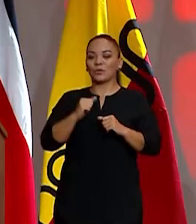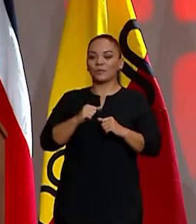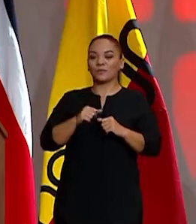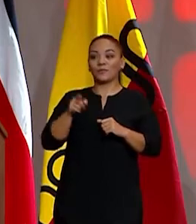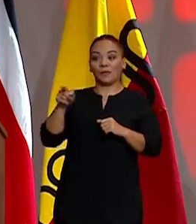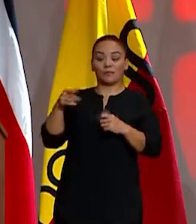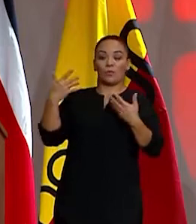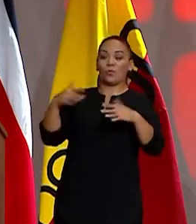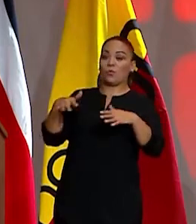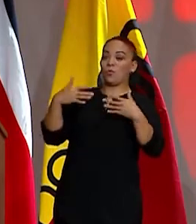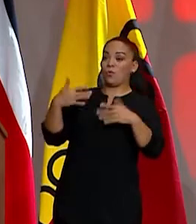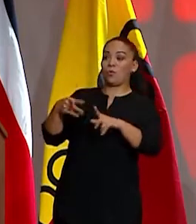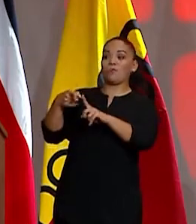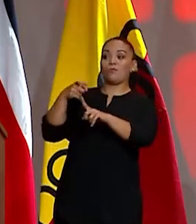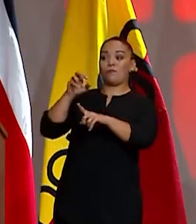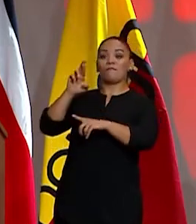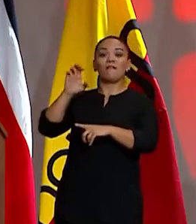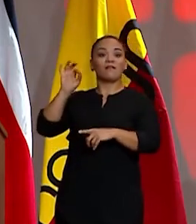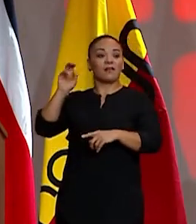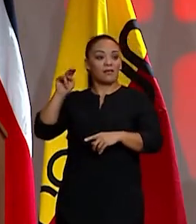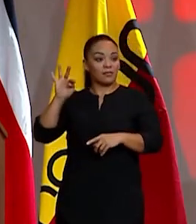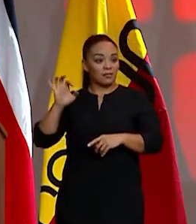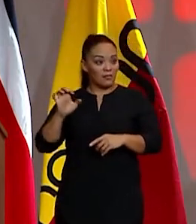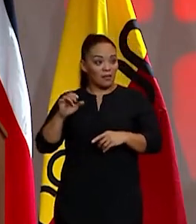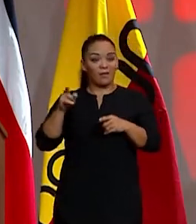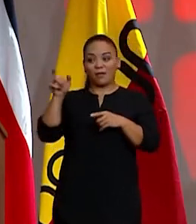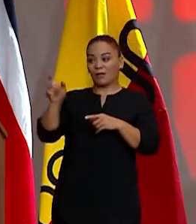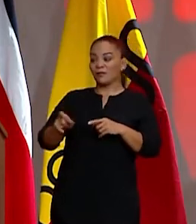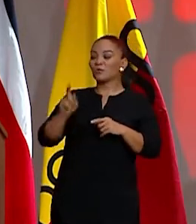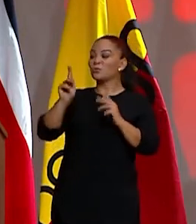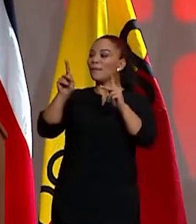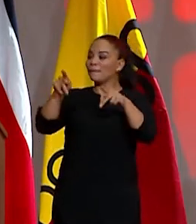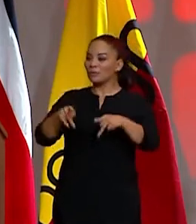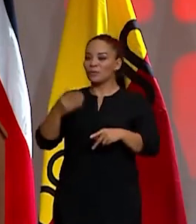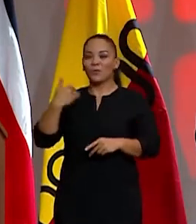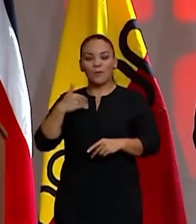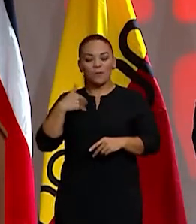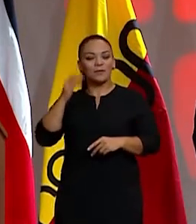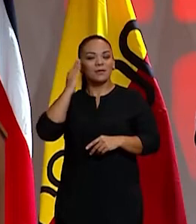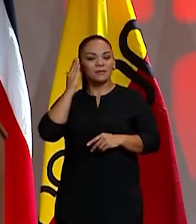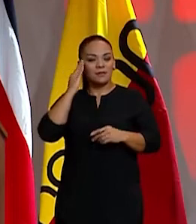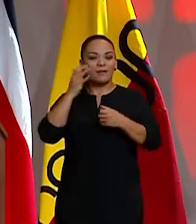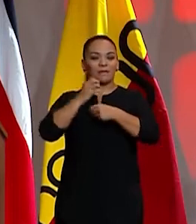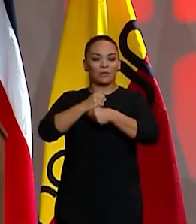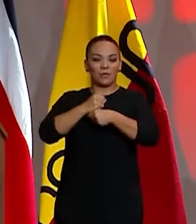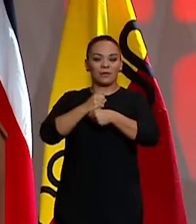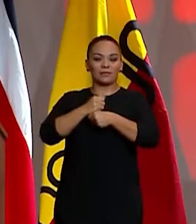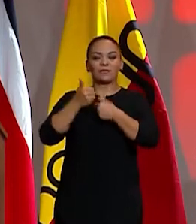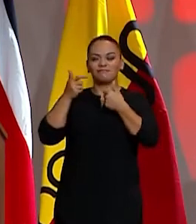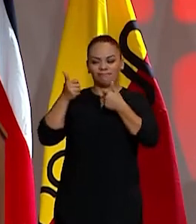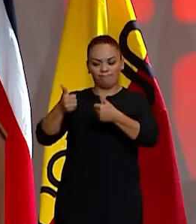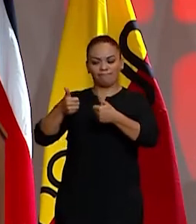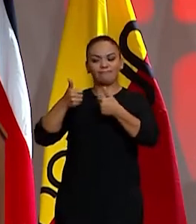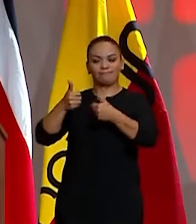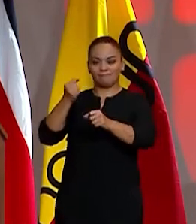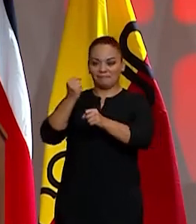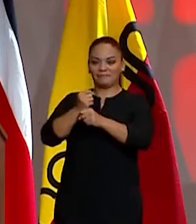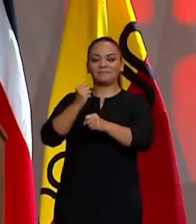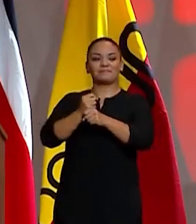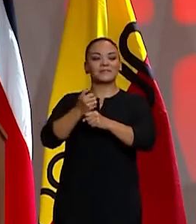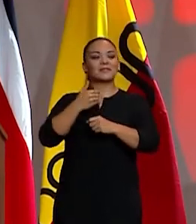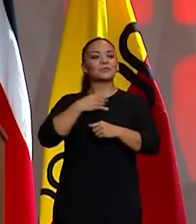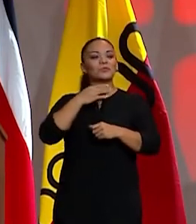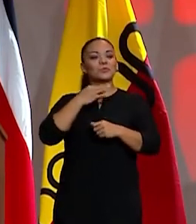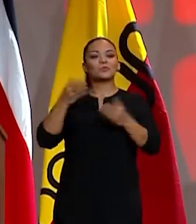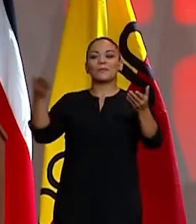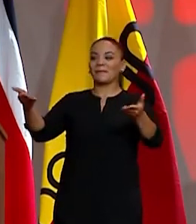Es un referente. Es un referente, es un hombre que sabe lo que hace y lo hace bien, y tenemos el